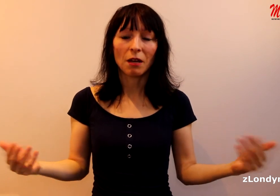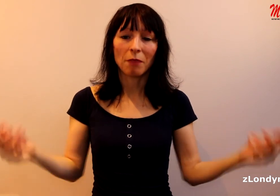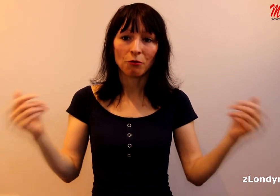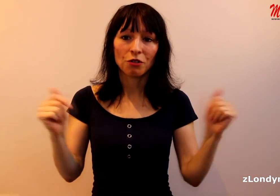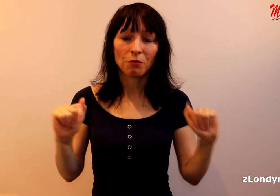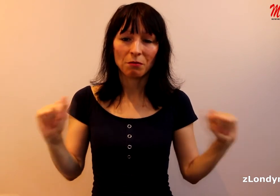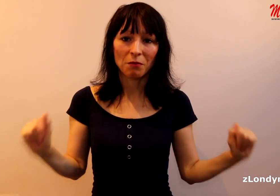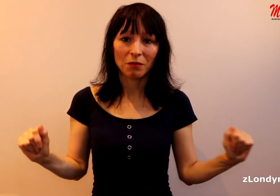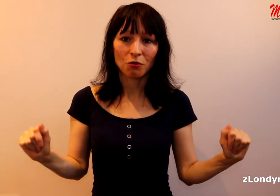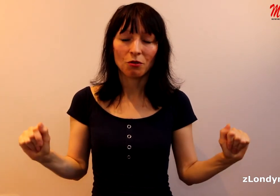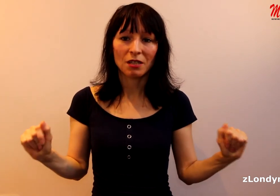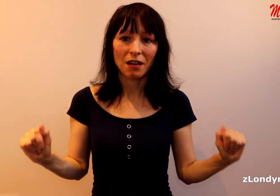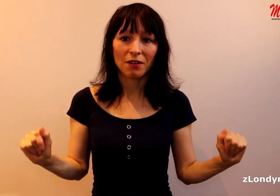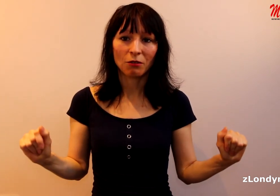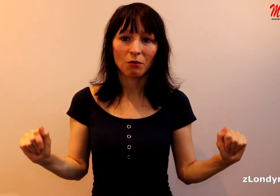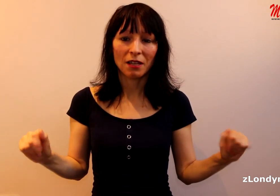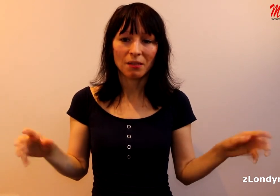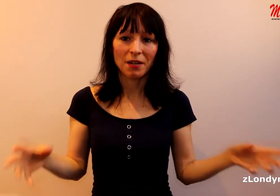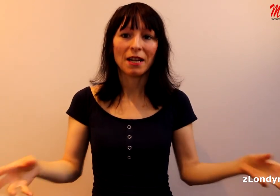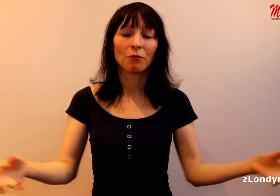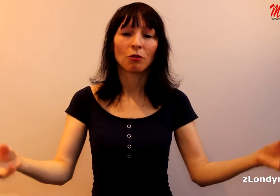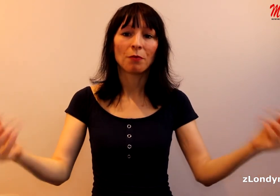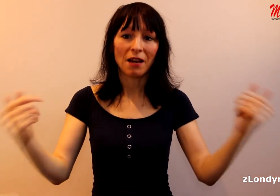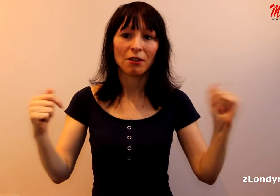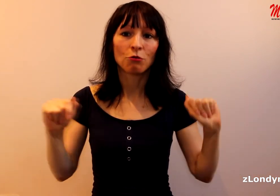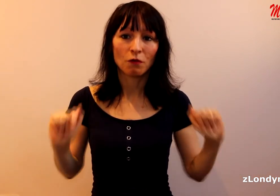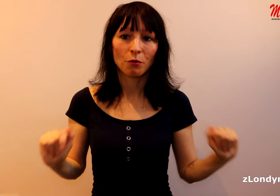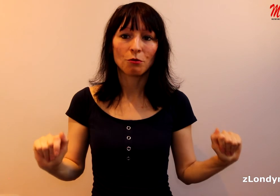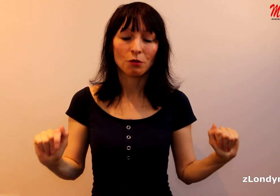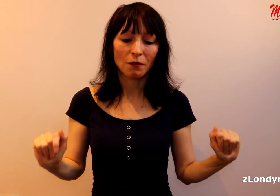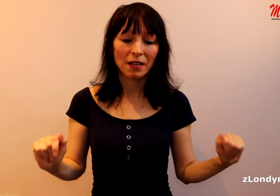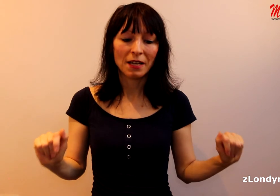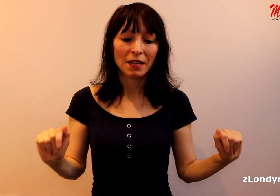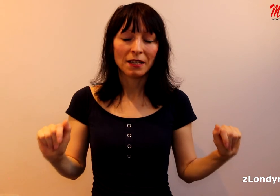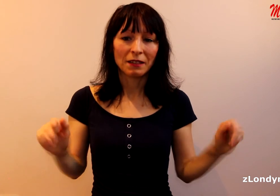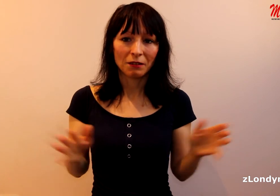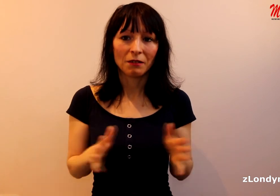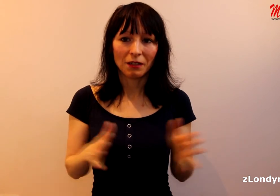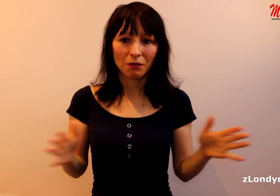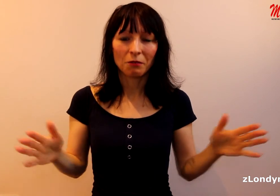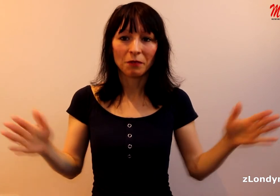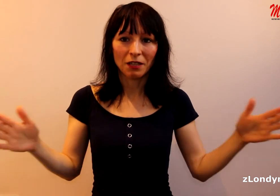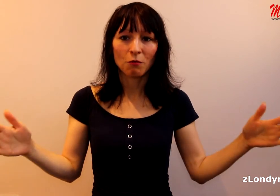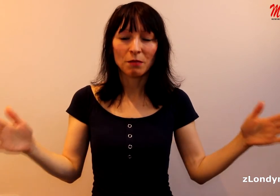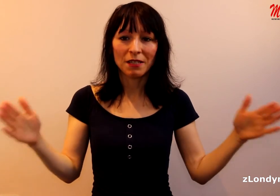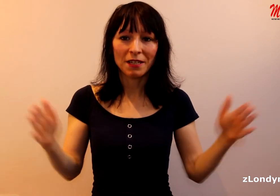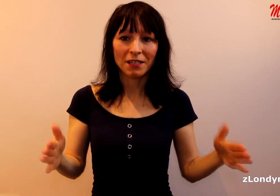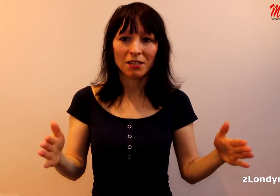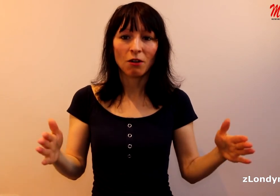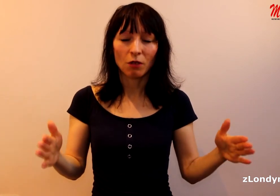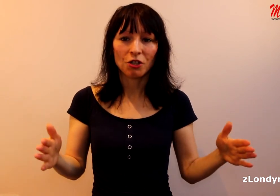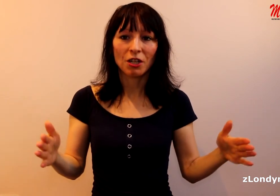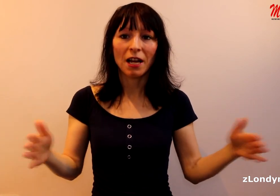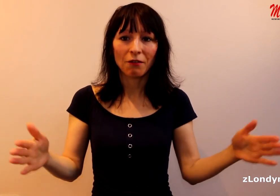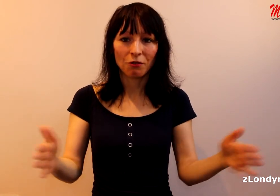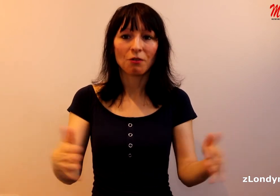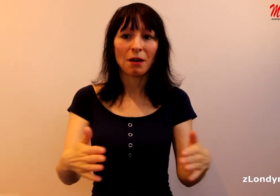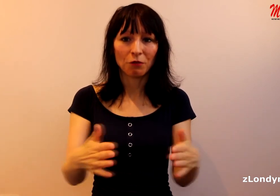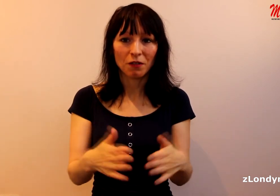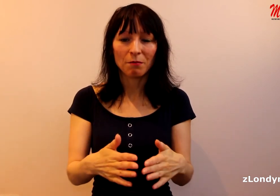a pak už nebudeme mít možnost návratu a sebere nám to právě tu svobodu slova, kterou bychom si jinak sice okleštili, ale ono nám to vezme